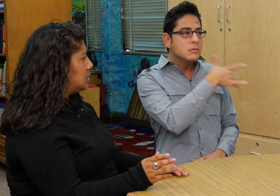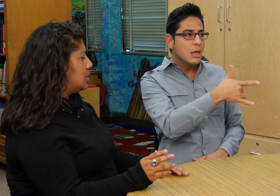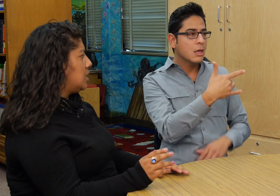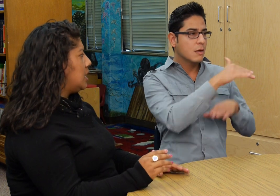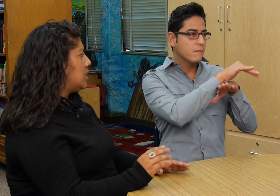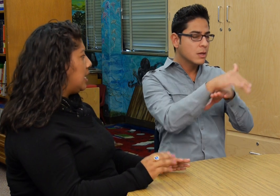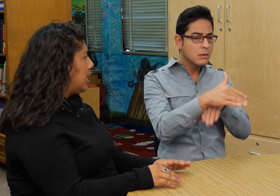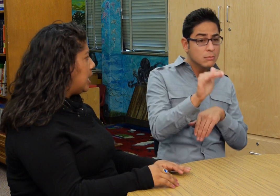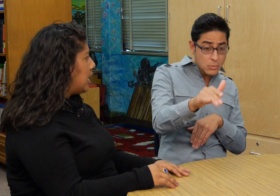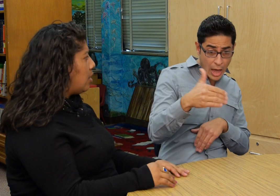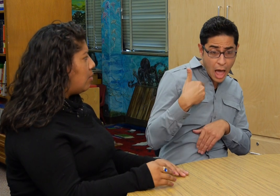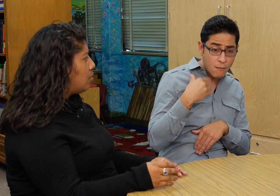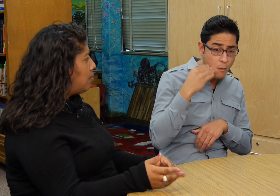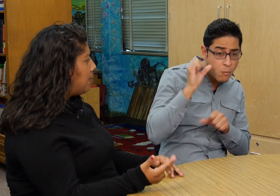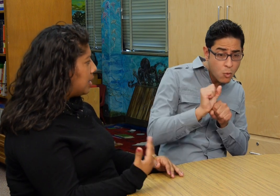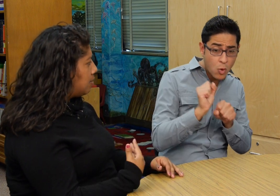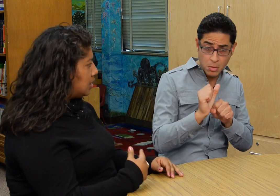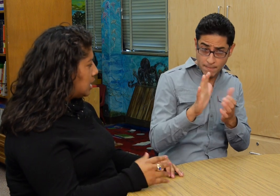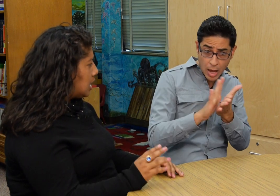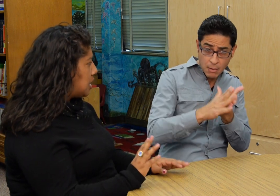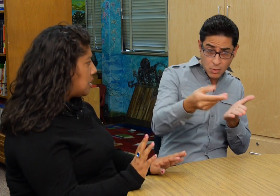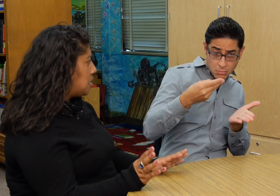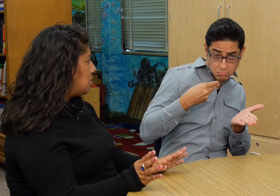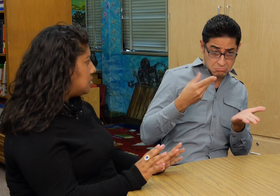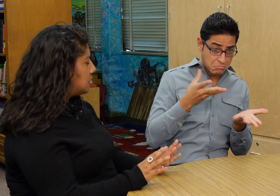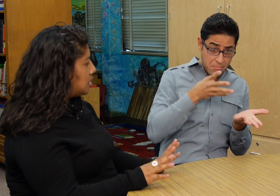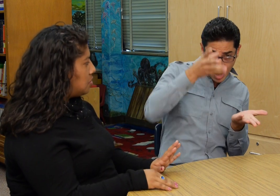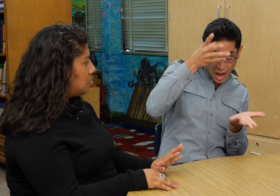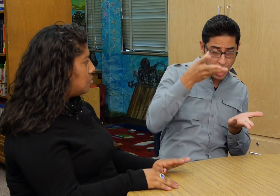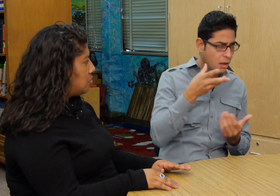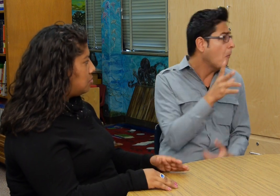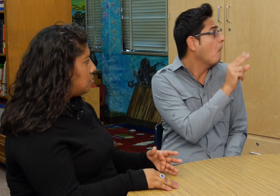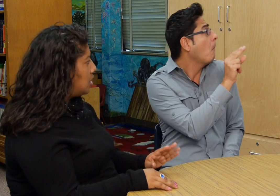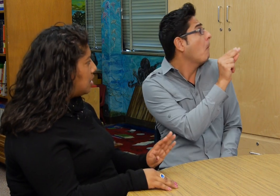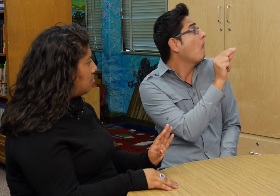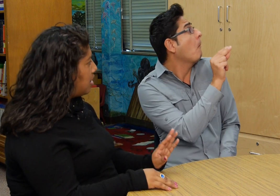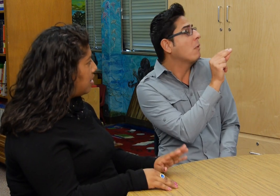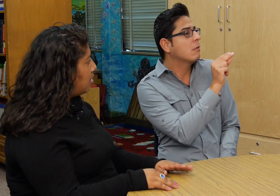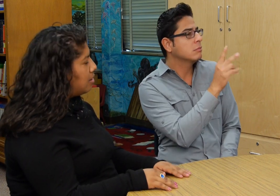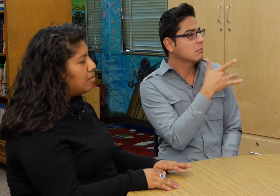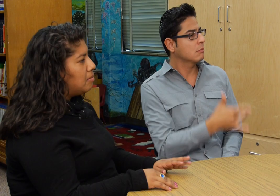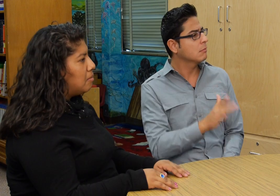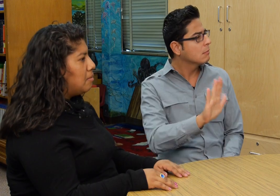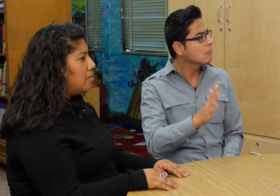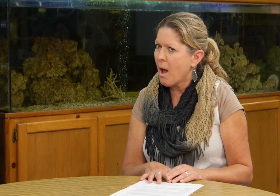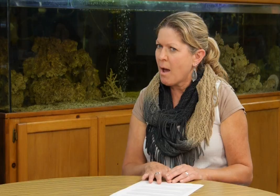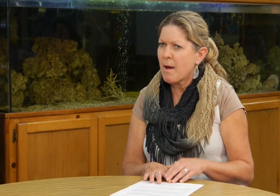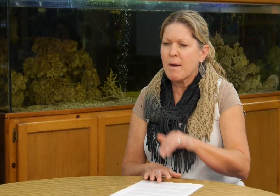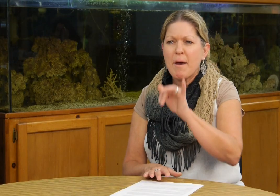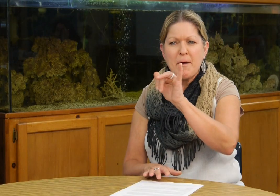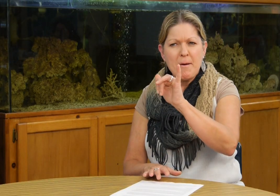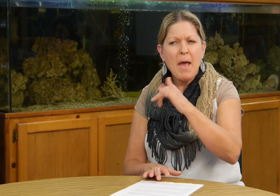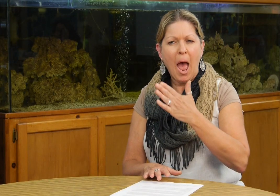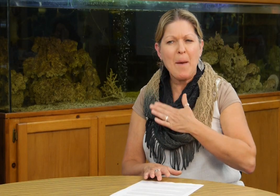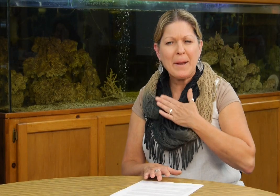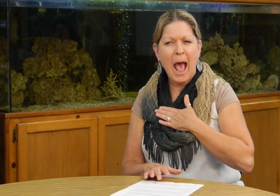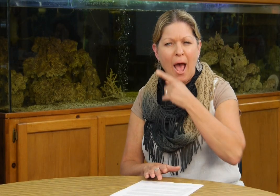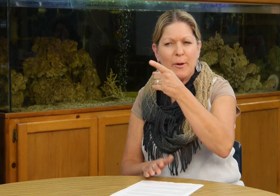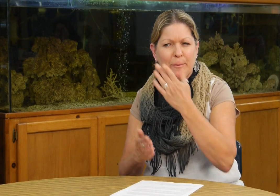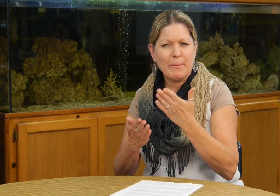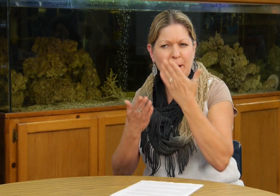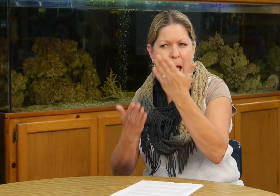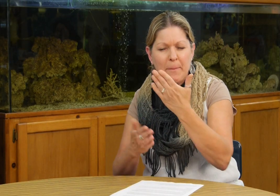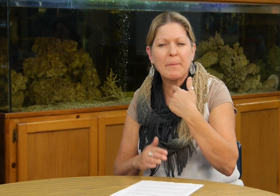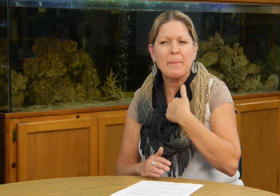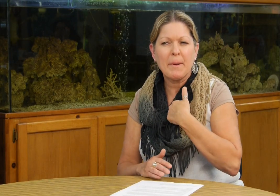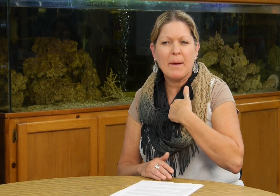pregunto que si tiene tarea o algún papel que me tiene que dar y él dice que no no le dieron nada vaya